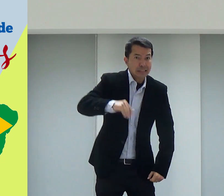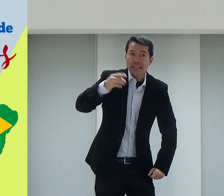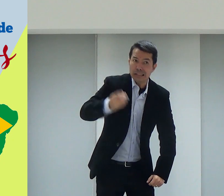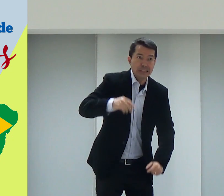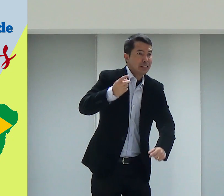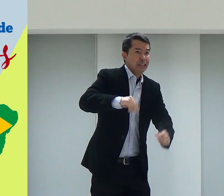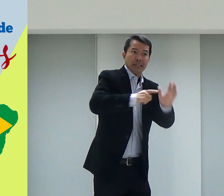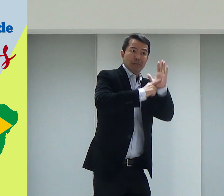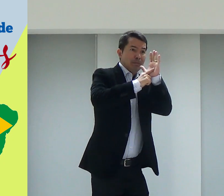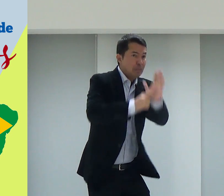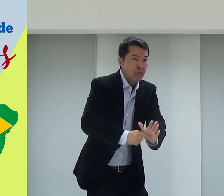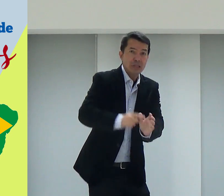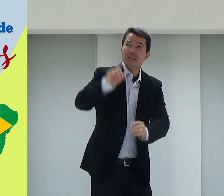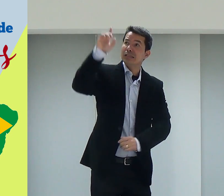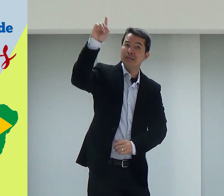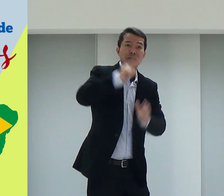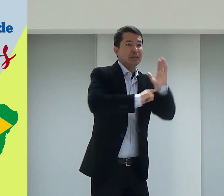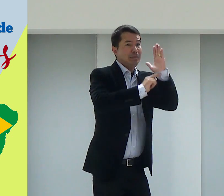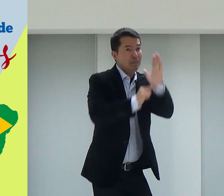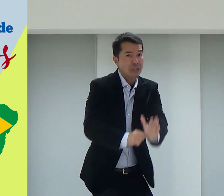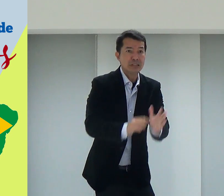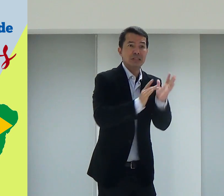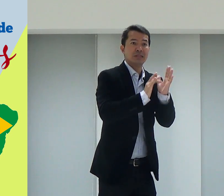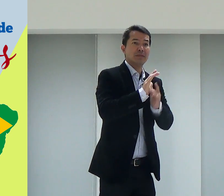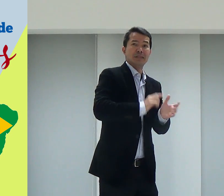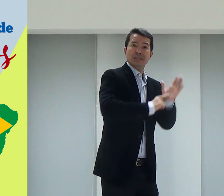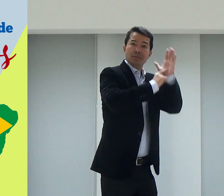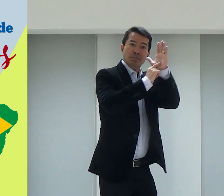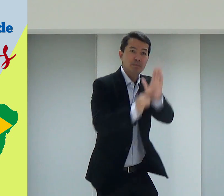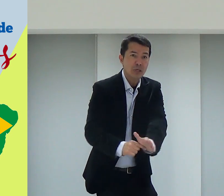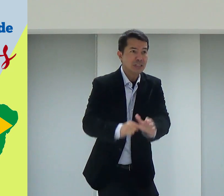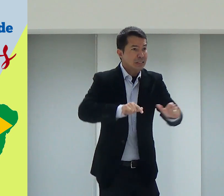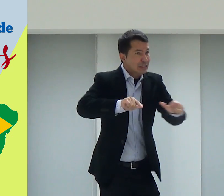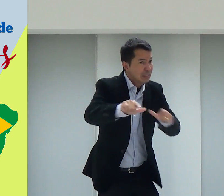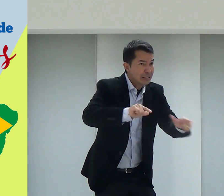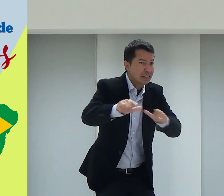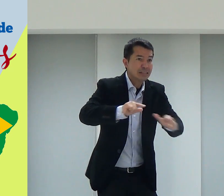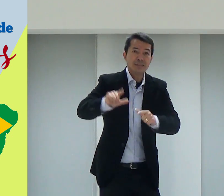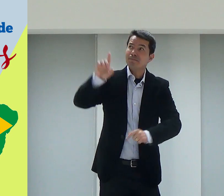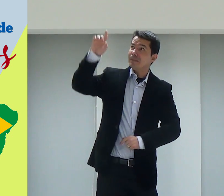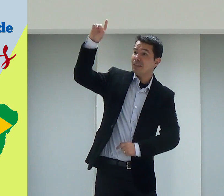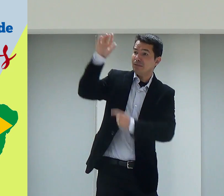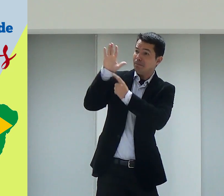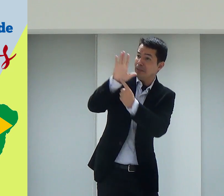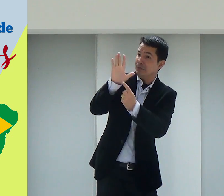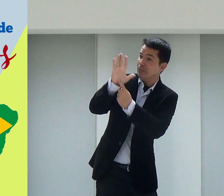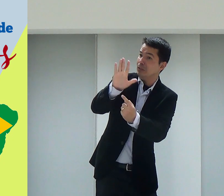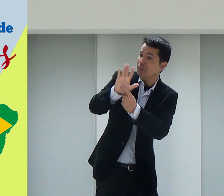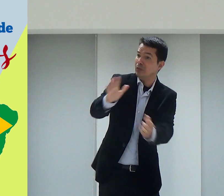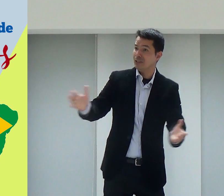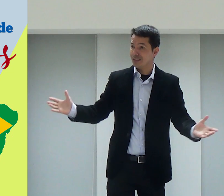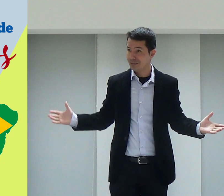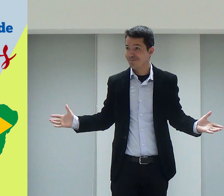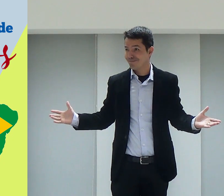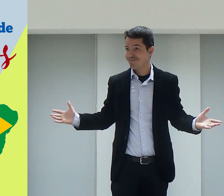duro. Estar ali, mostrando Jesus na vida dessas pessoas. Mostrando a eles o amor de Deus.